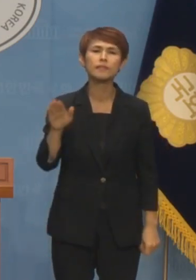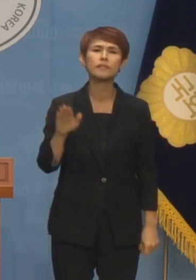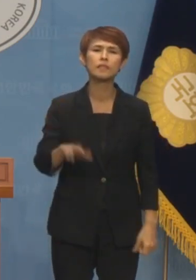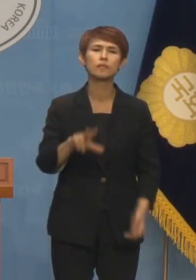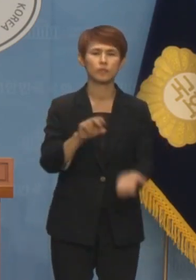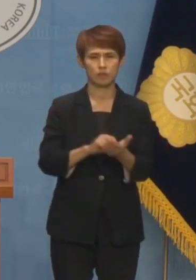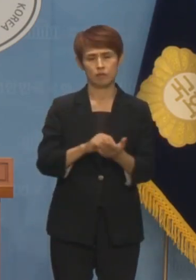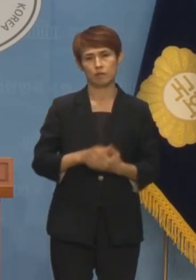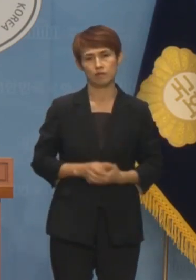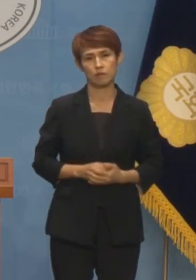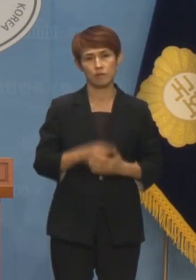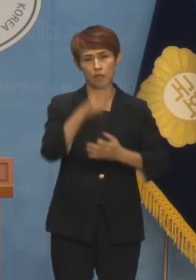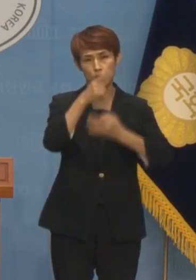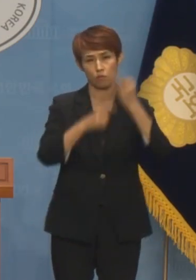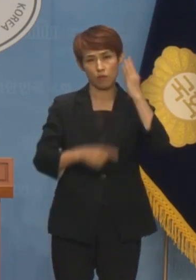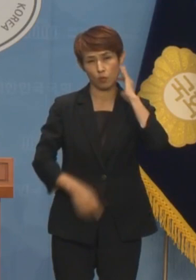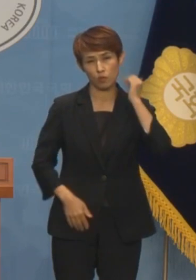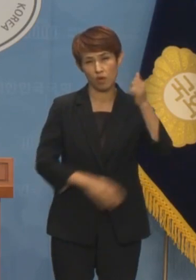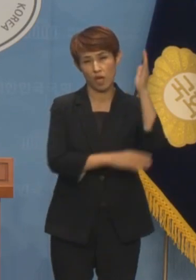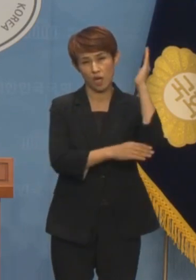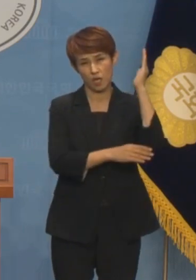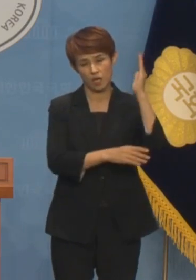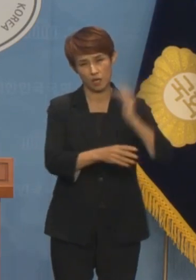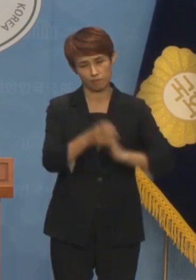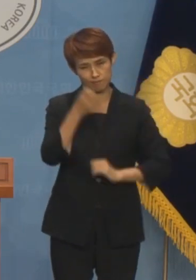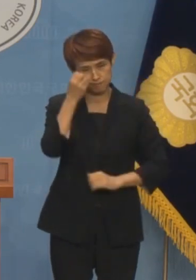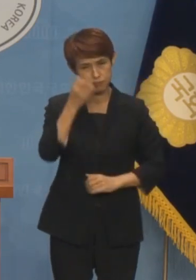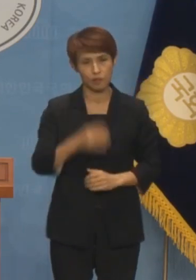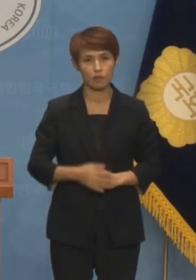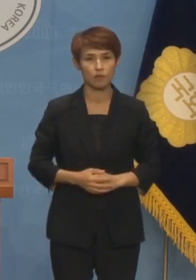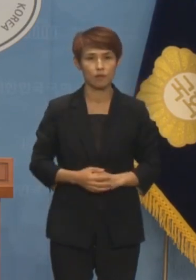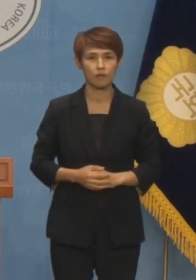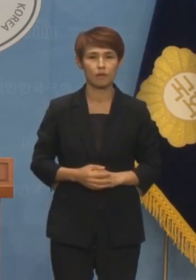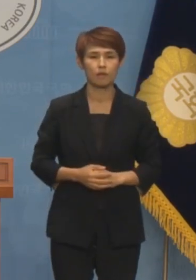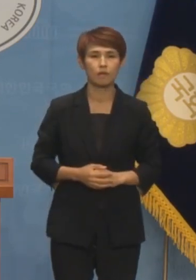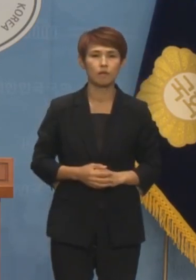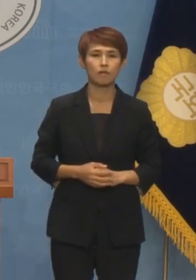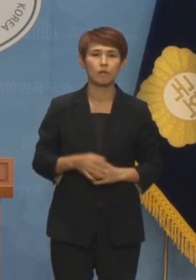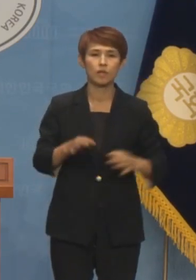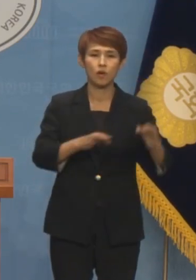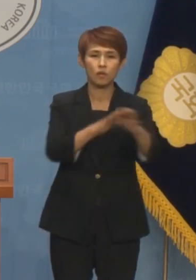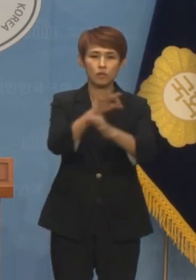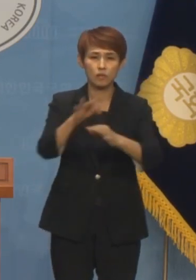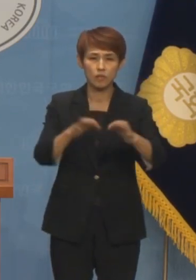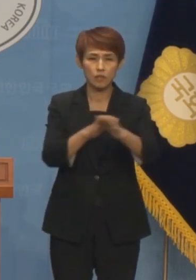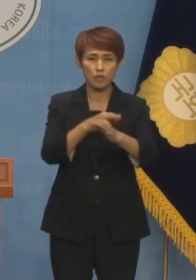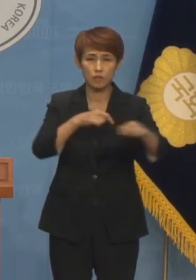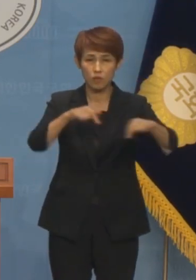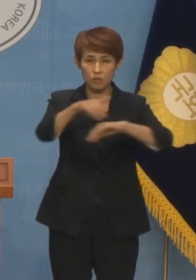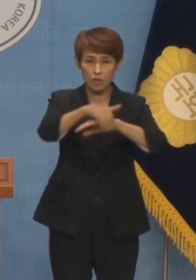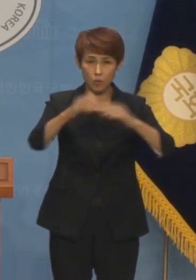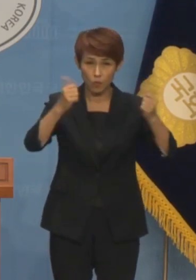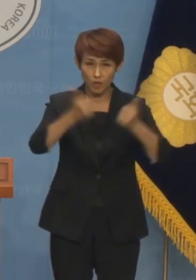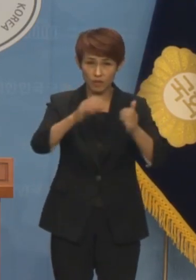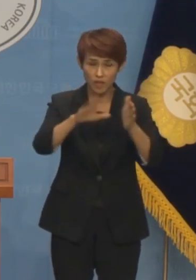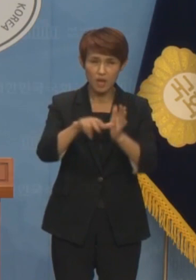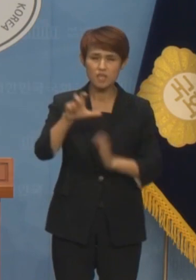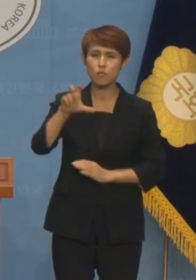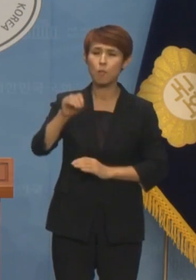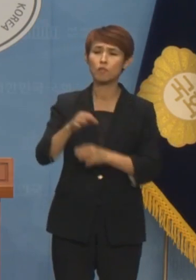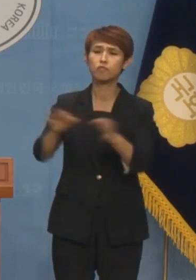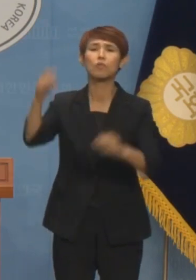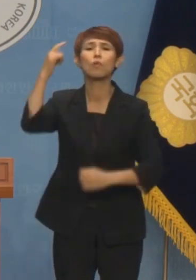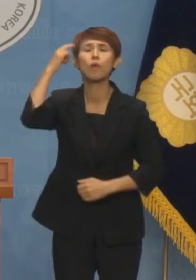대통령의 발언이 가관입니다. 하반기 경제정책 방향 회의에서 대통령은 왜 25만원만